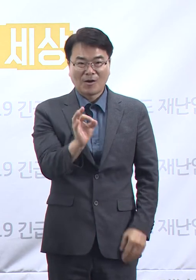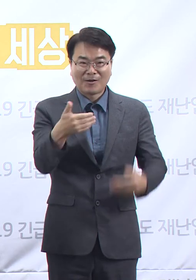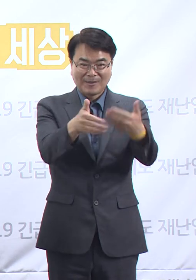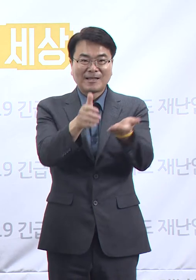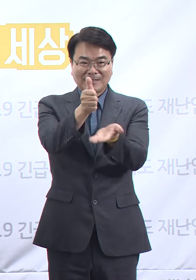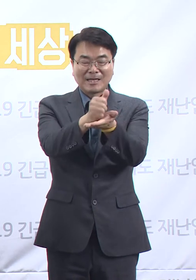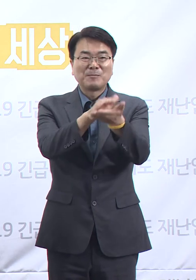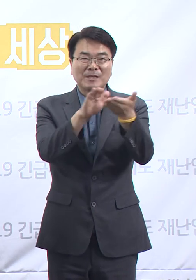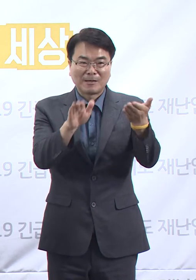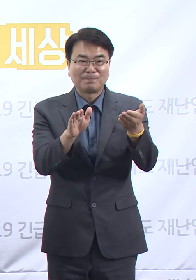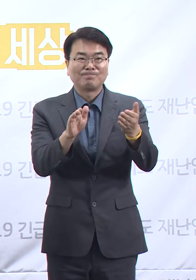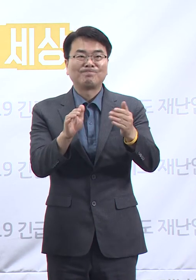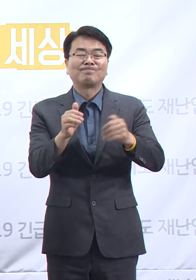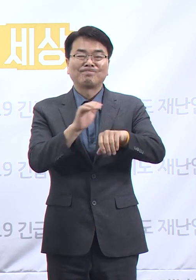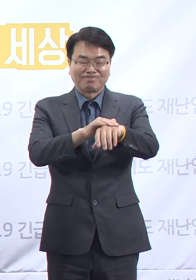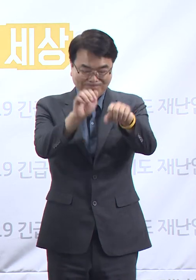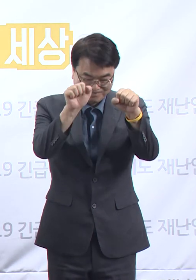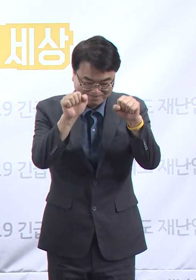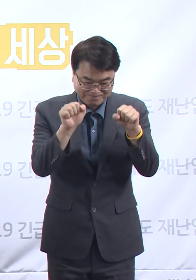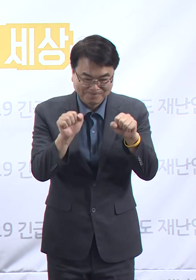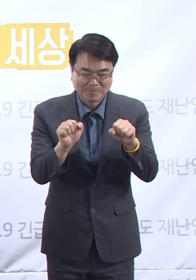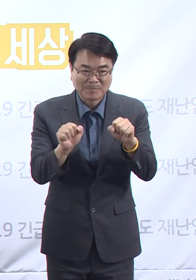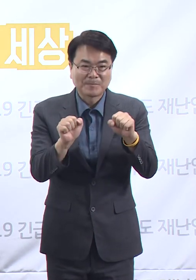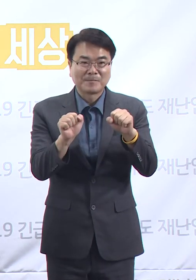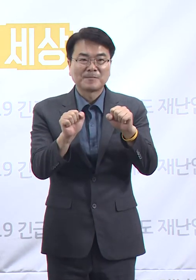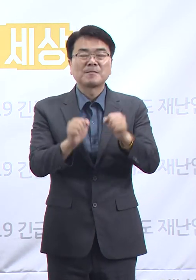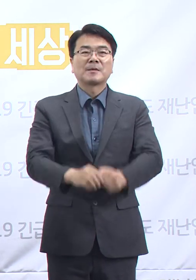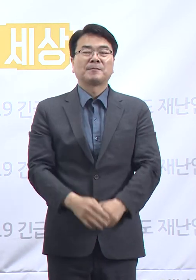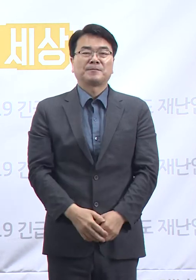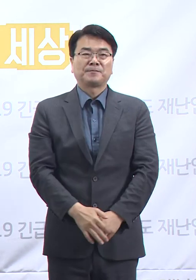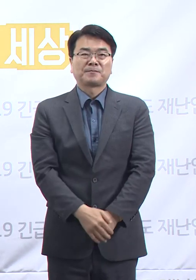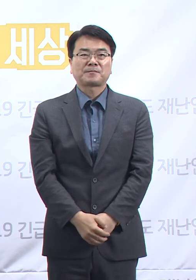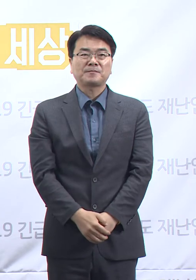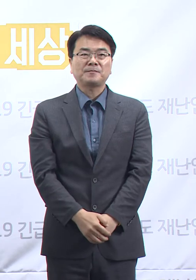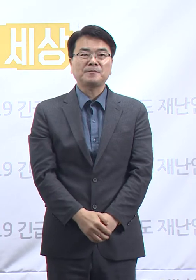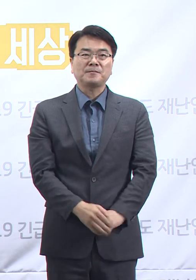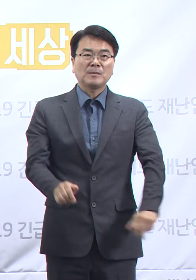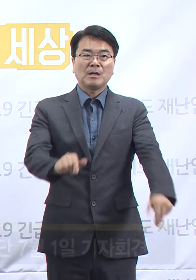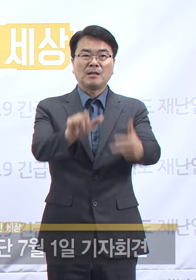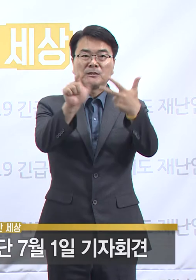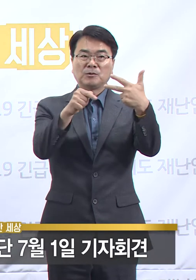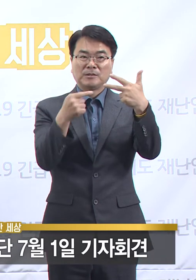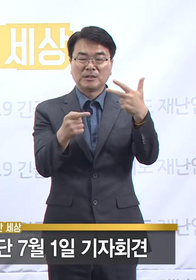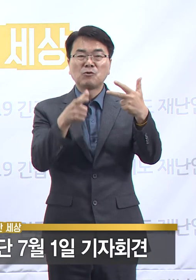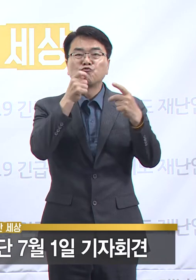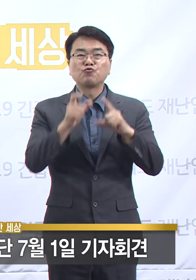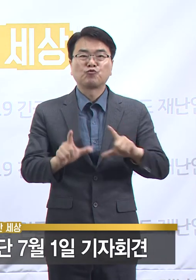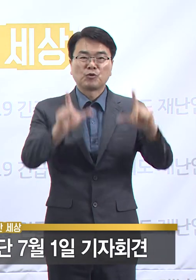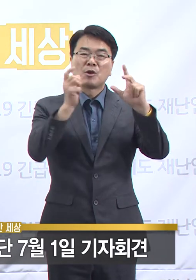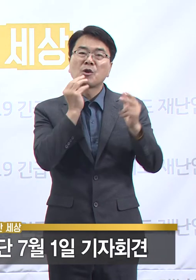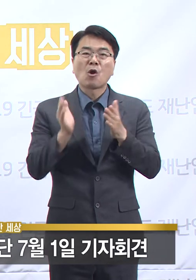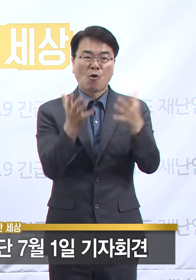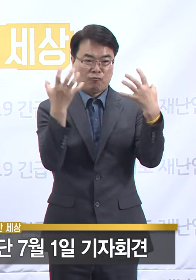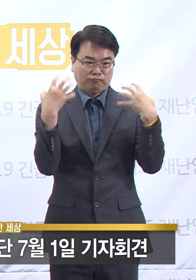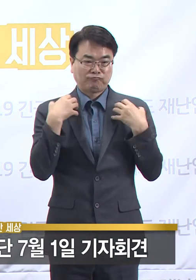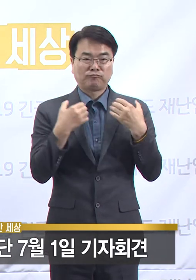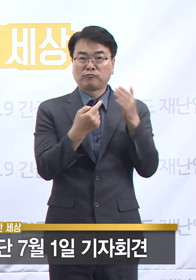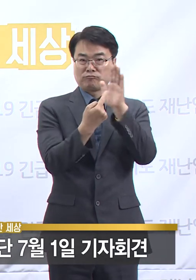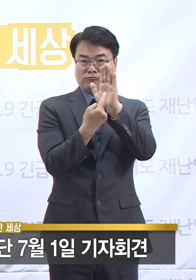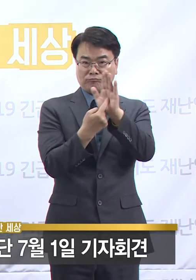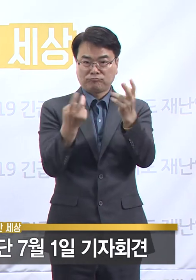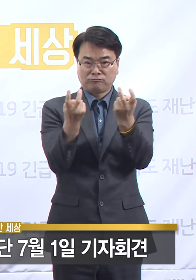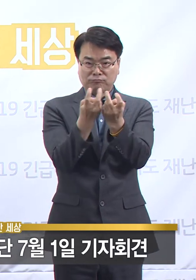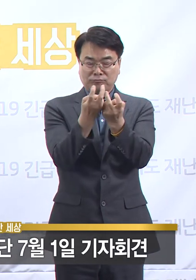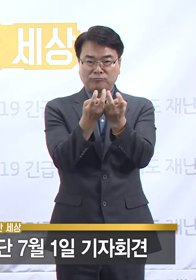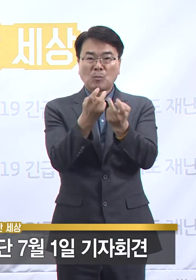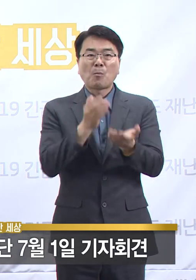안녕하십니까. 경기도 코로나19 긴급대책단 이희영입니다. 7월 1일 수요일 경기도 코로나19 대응 관련 정례